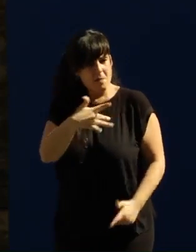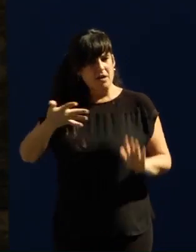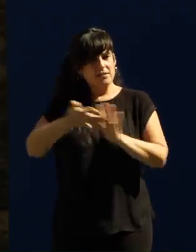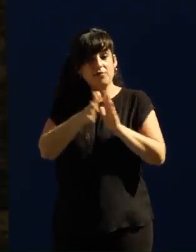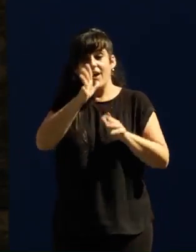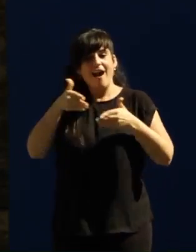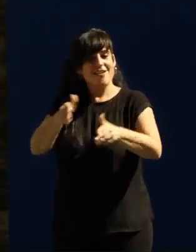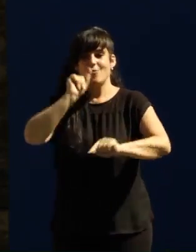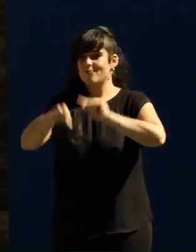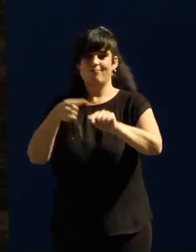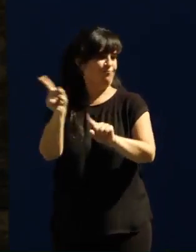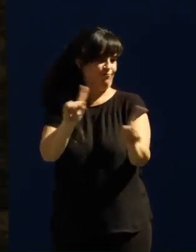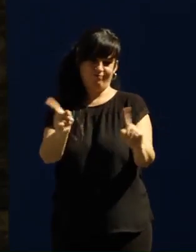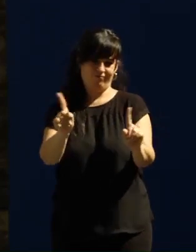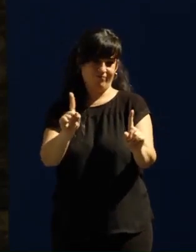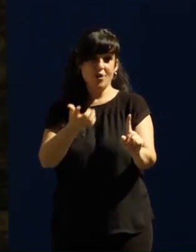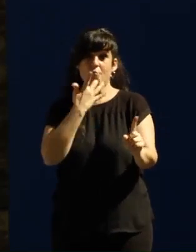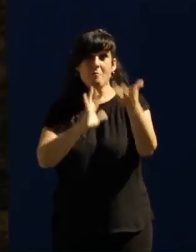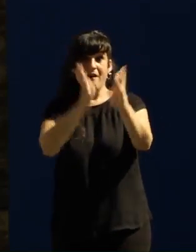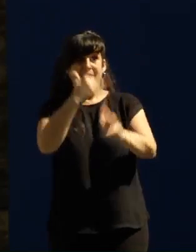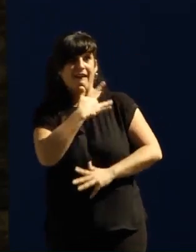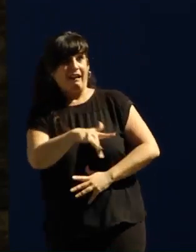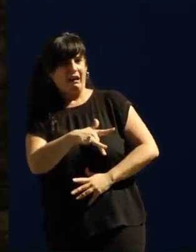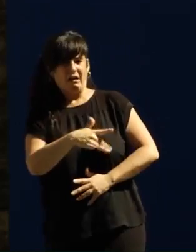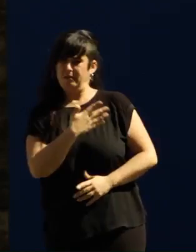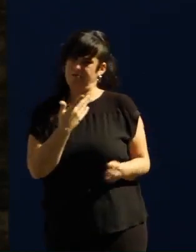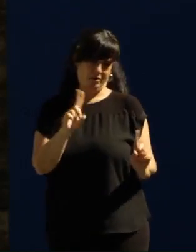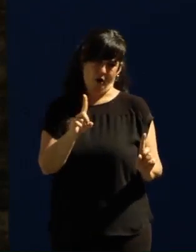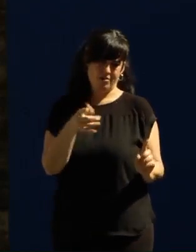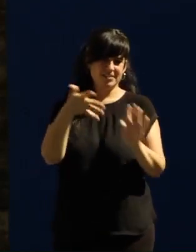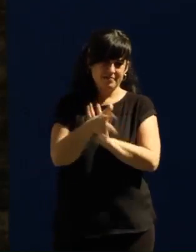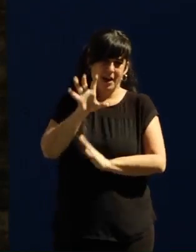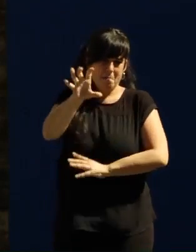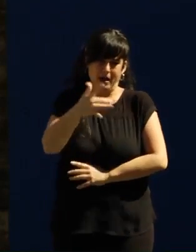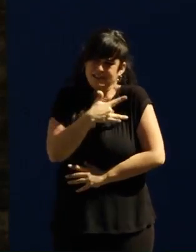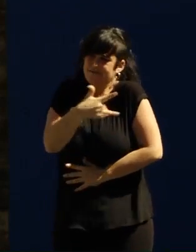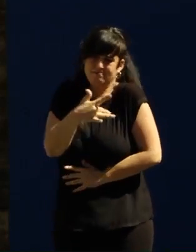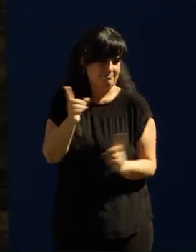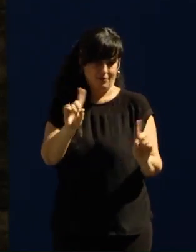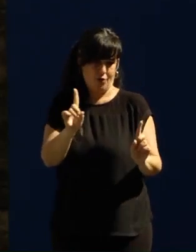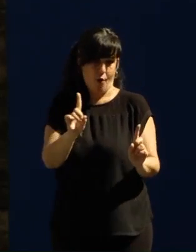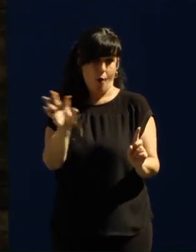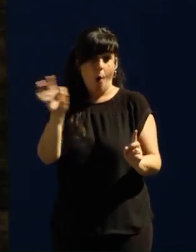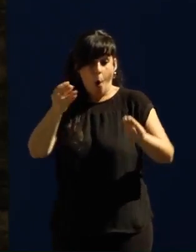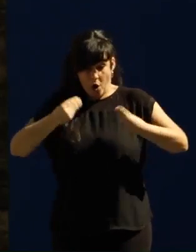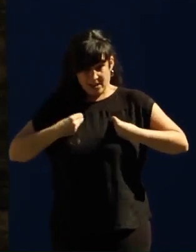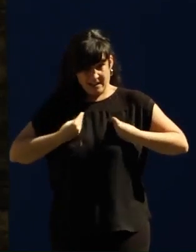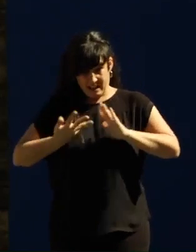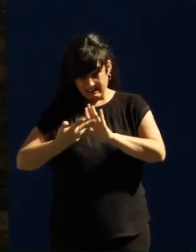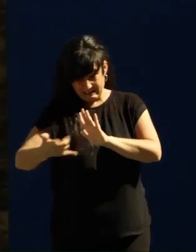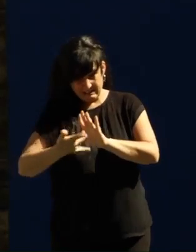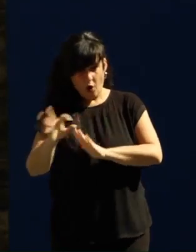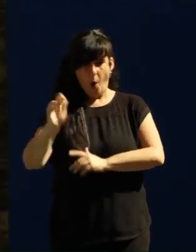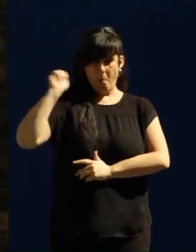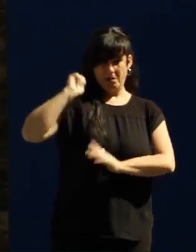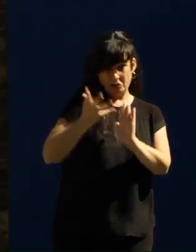deja que se queme impunemente, que el que quiera un país no obliga a su juventud a marcharse, que el que quiera un país no saquea su sanidad, no saquea las pensiones